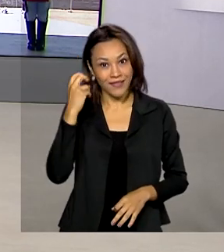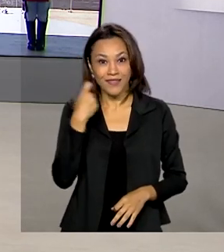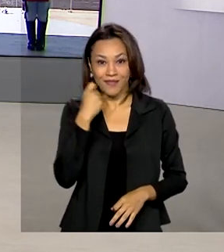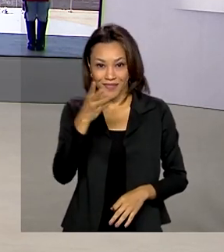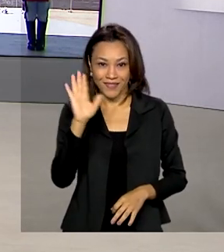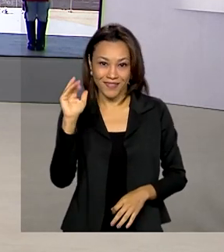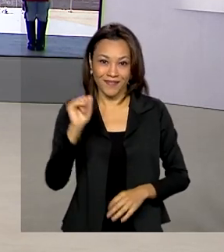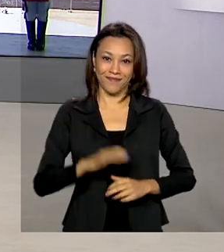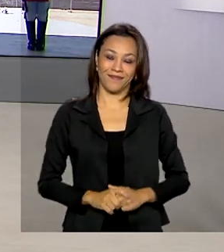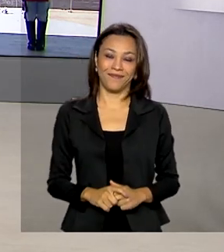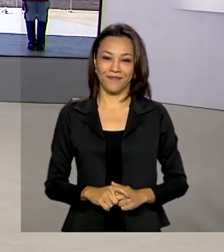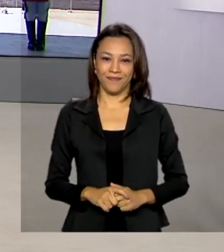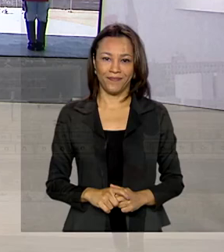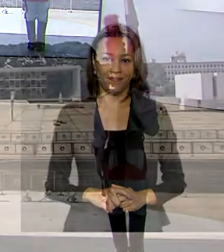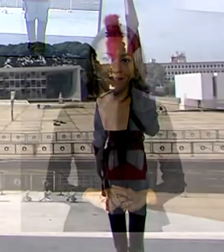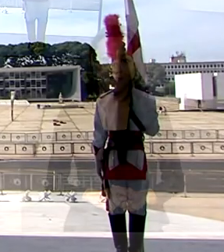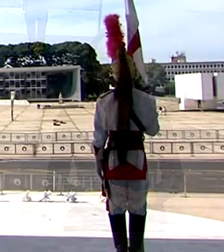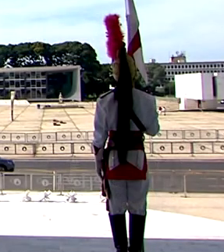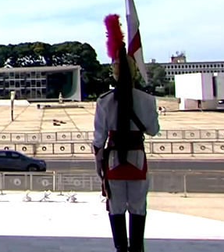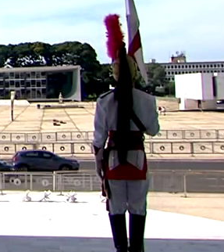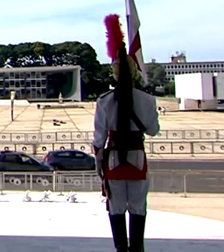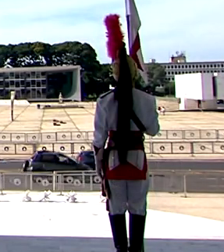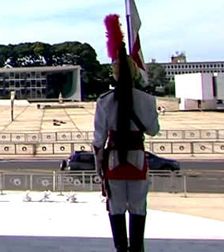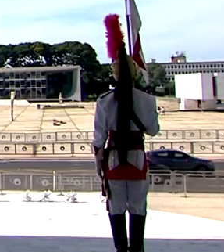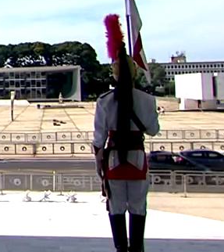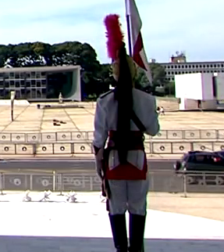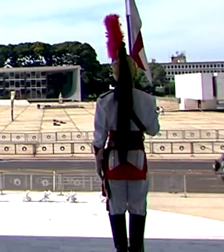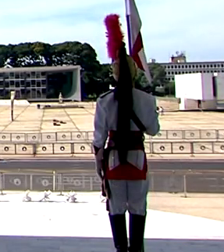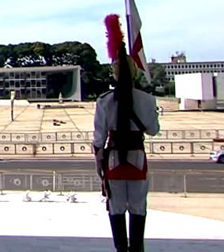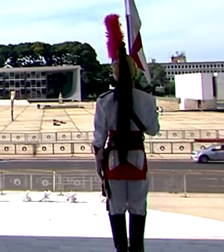Até lá. Tchau, tchau. Tchau, tchau.